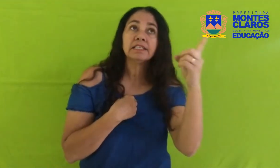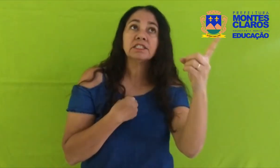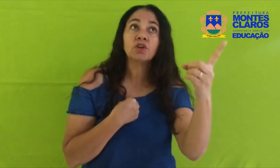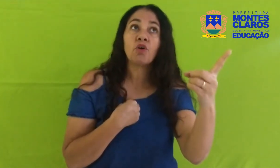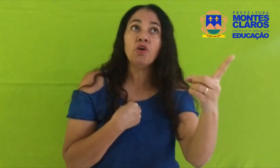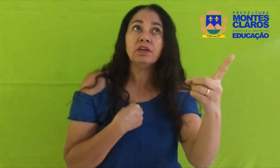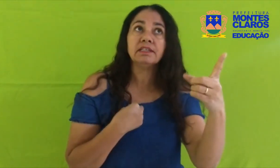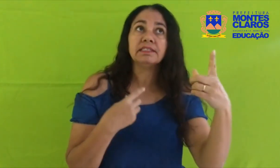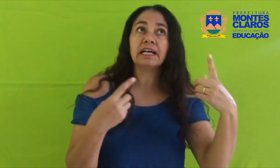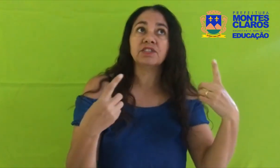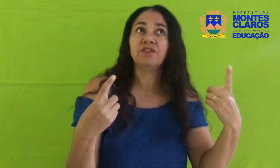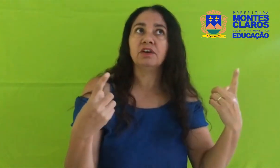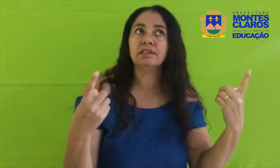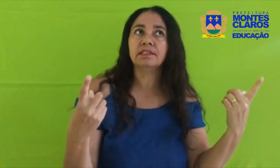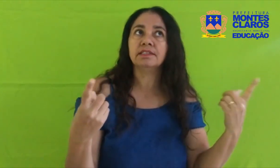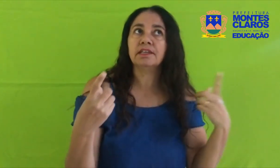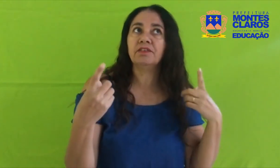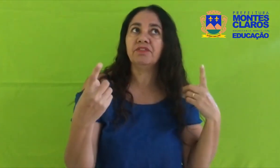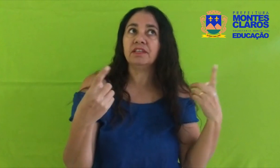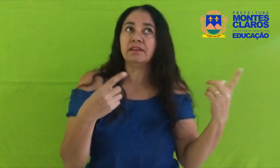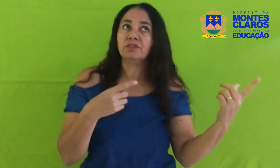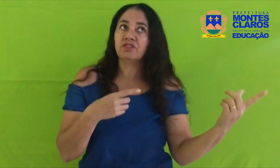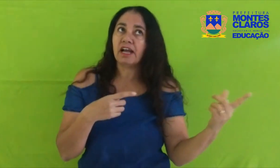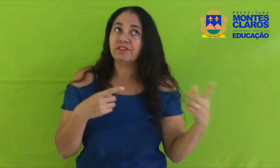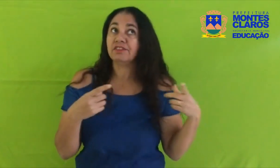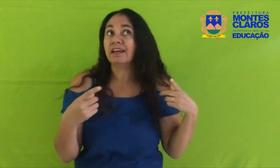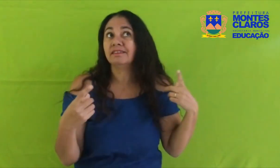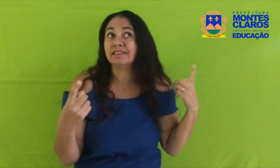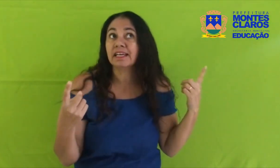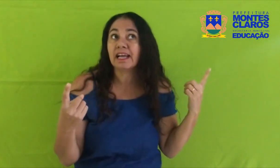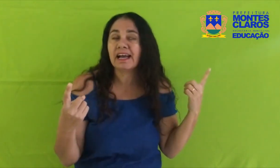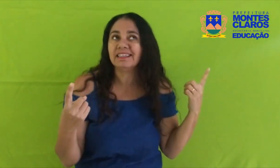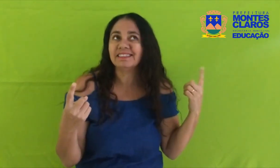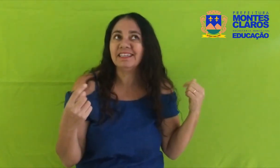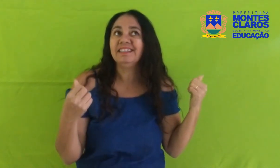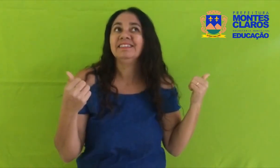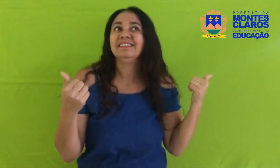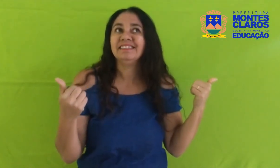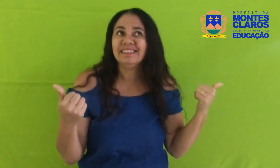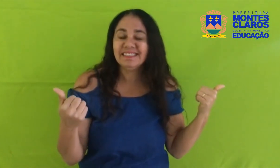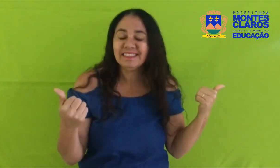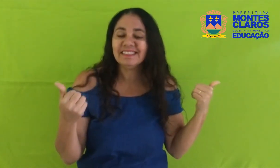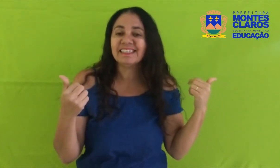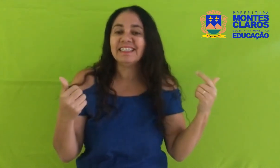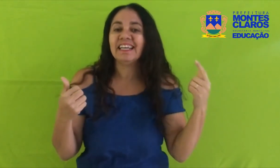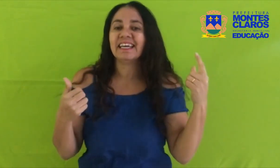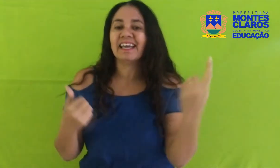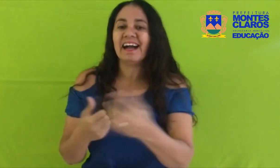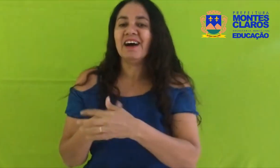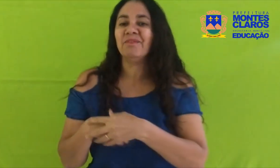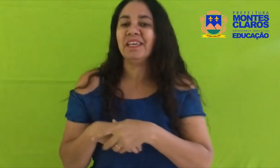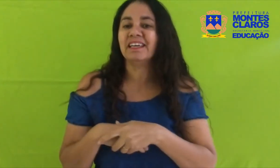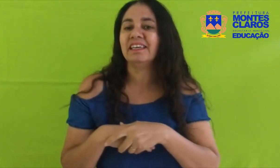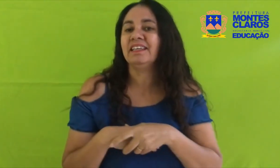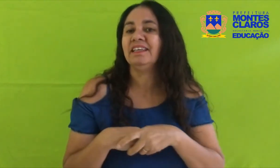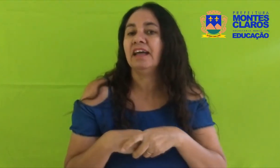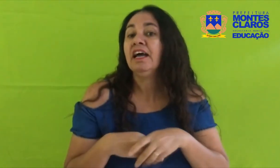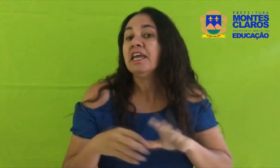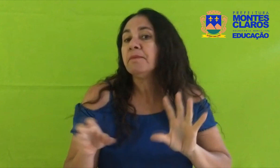as cores das flores que estão enfeitando o jardim da nossa casa Hum, que legal, minha querida E